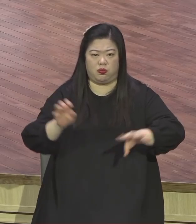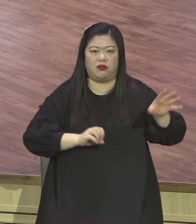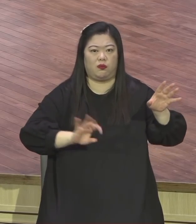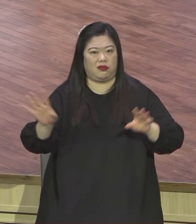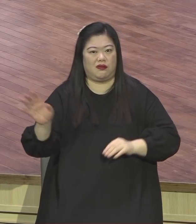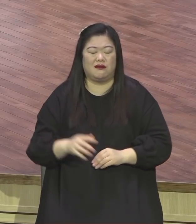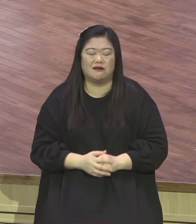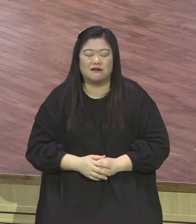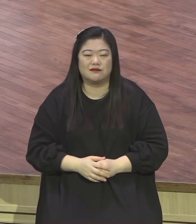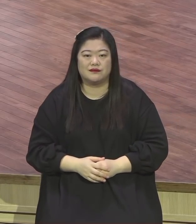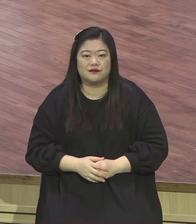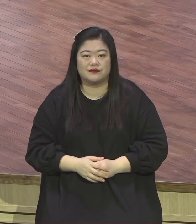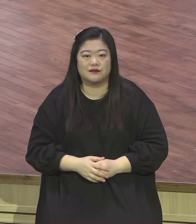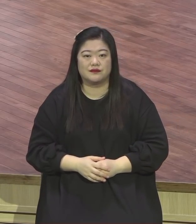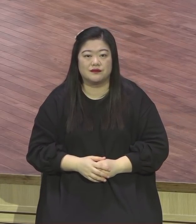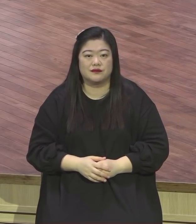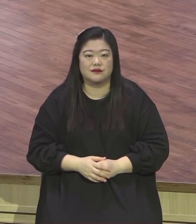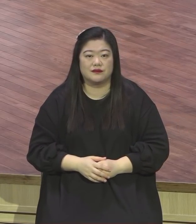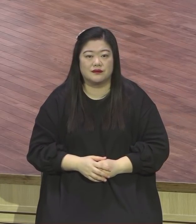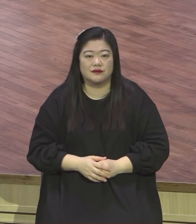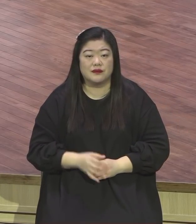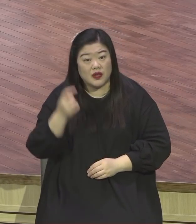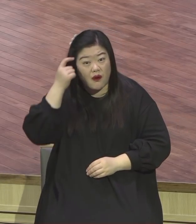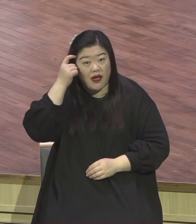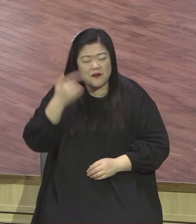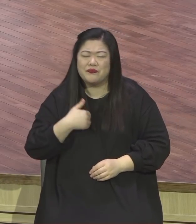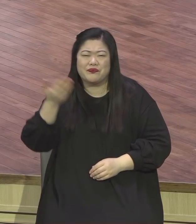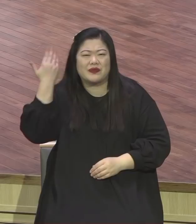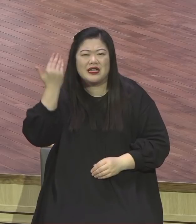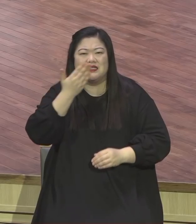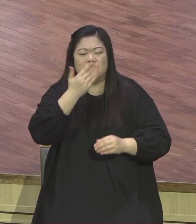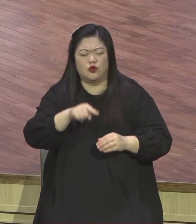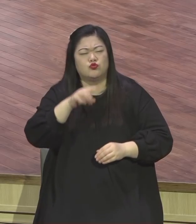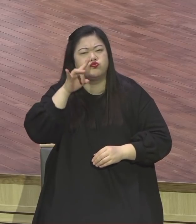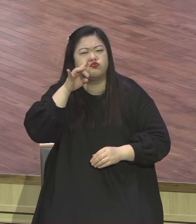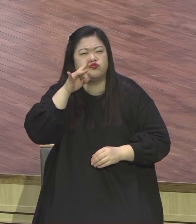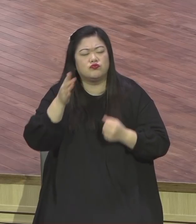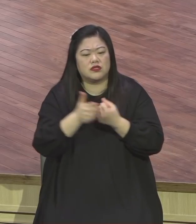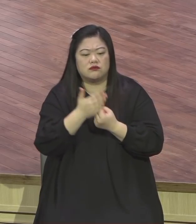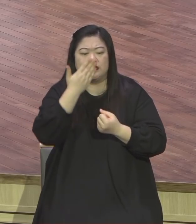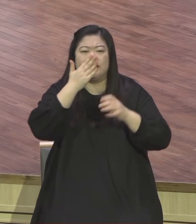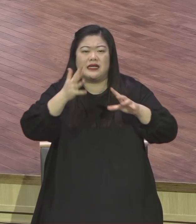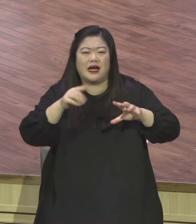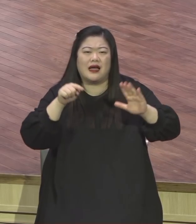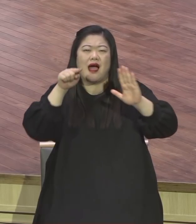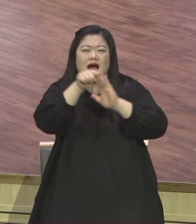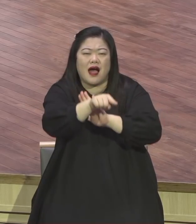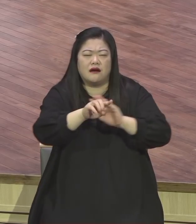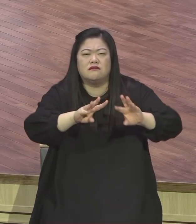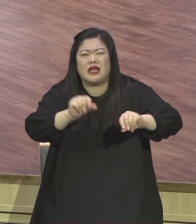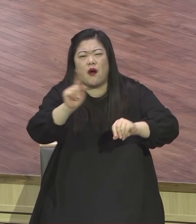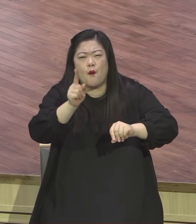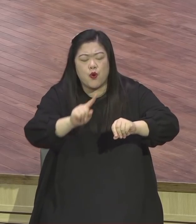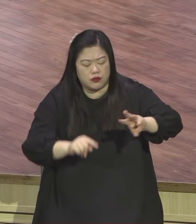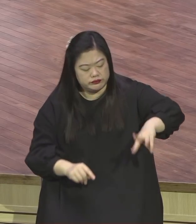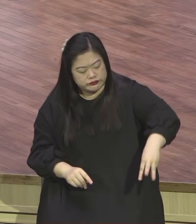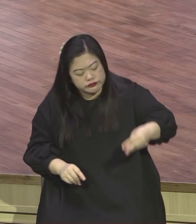그걸 보면 우리나라랑 좀 달라요. 이스라엘의 시를 뿌리는 거 보면